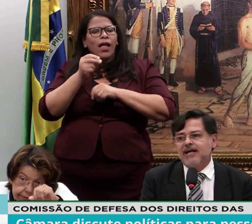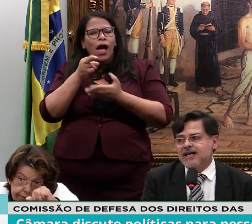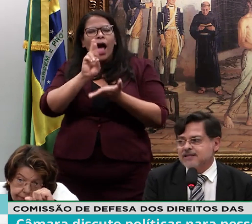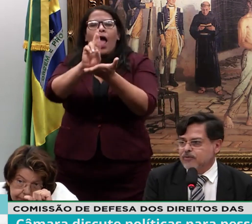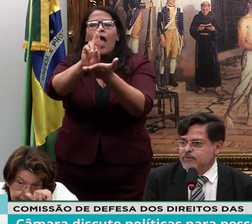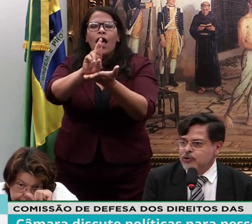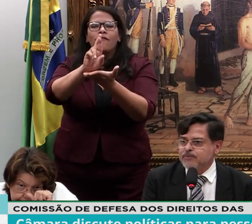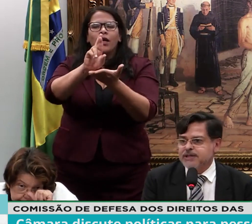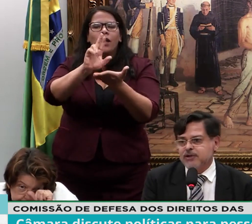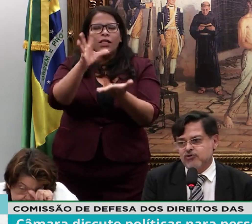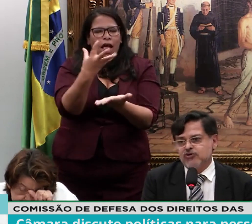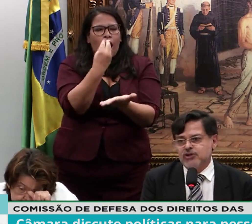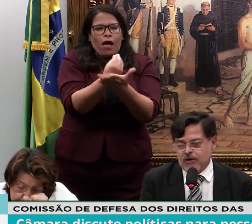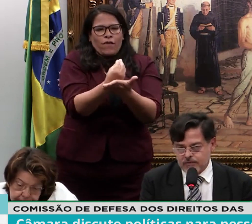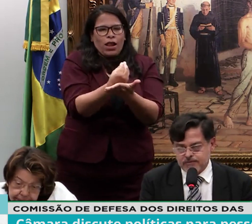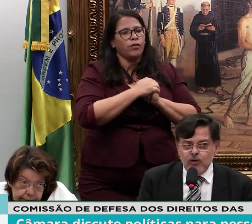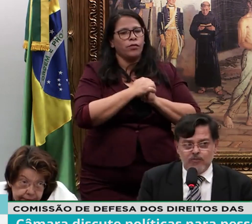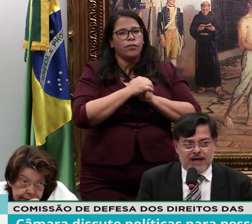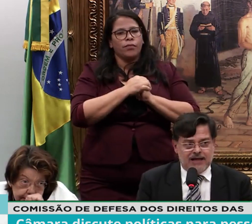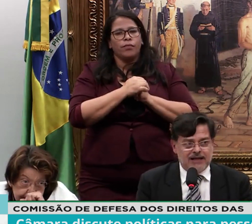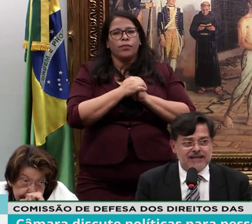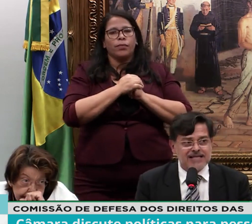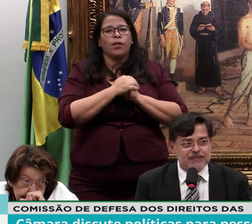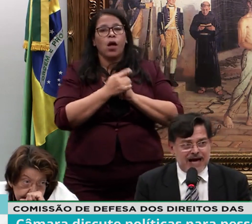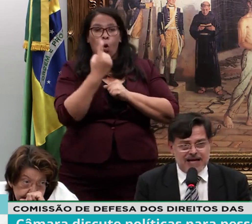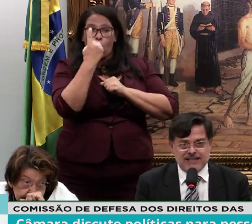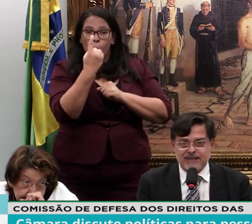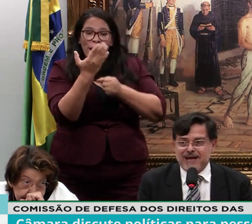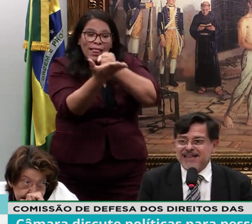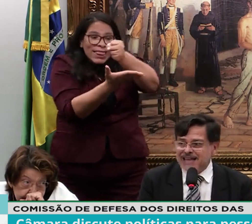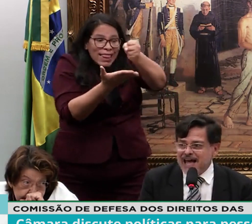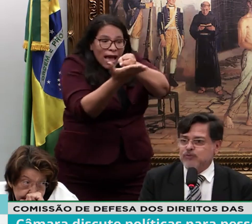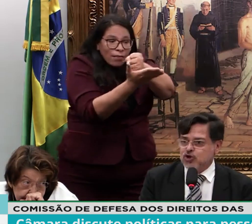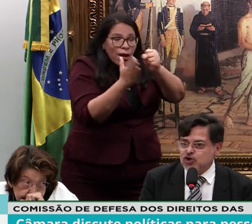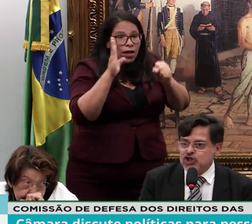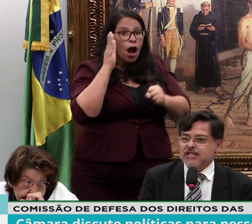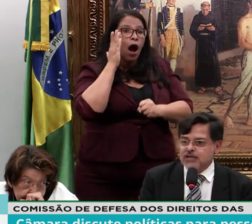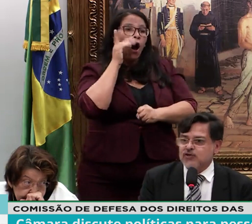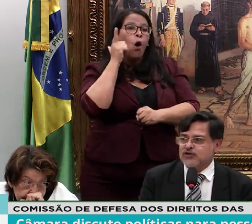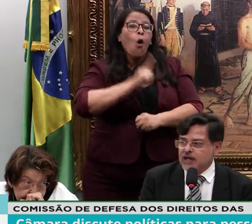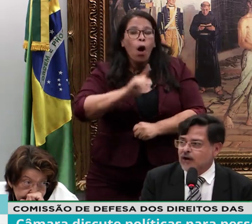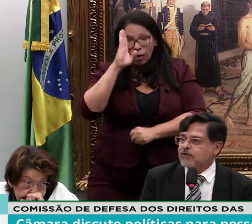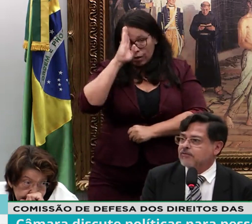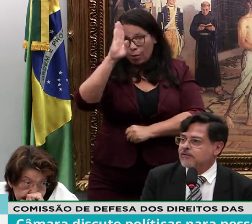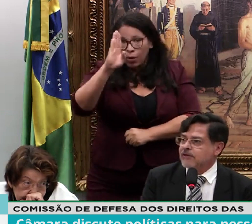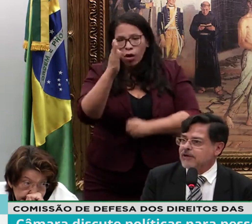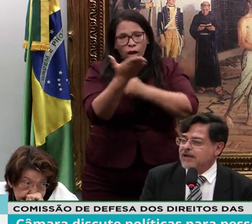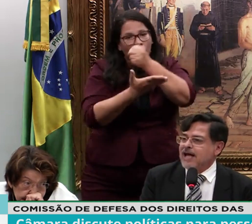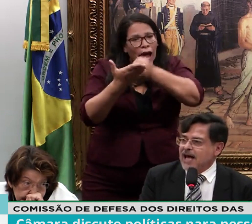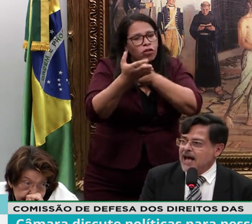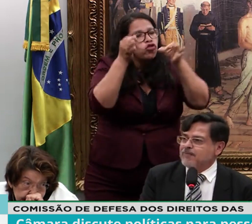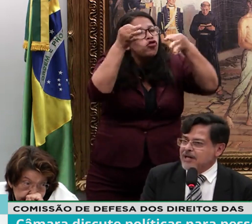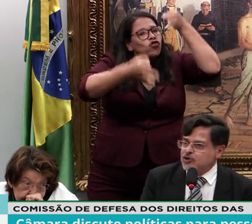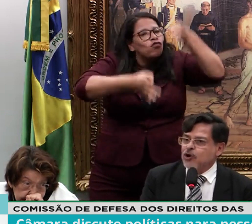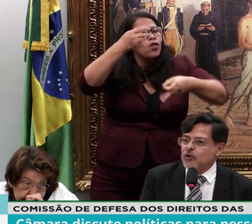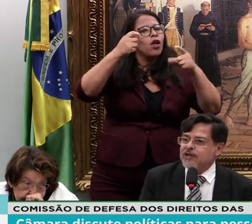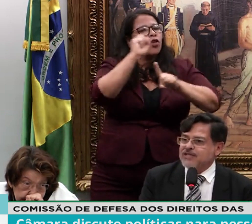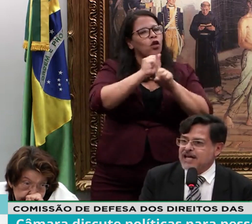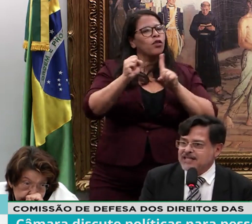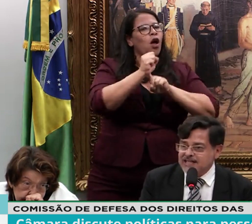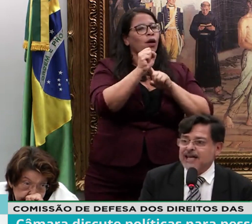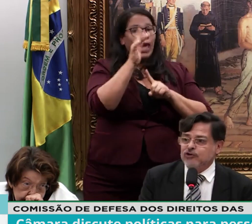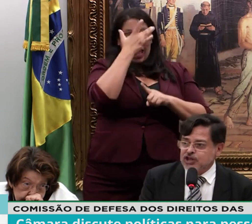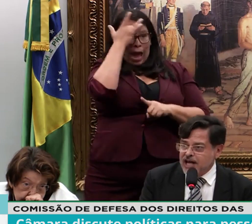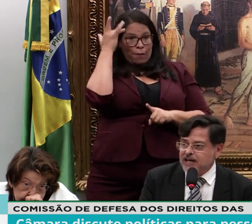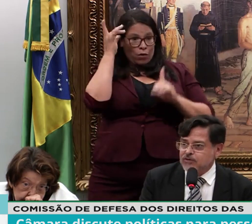da avaliação biopsicossocial. Uma das bases para termos justiça social é a pessoa com